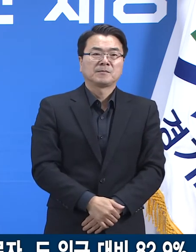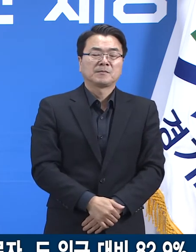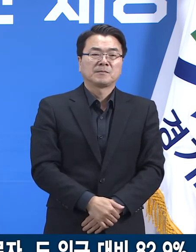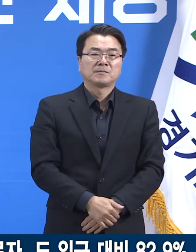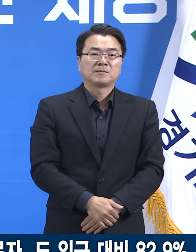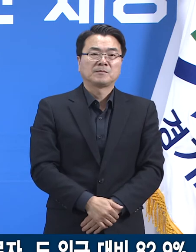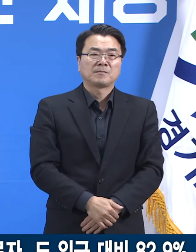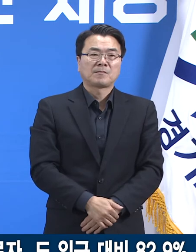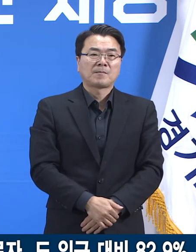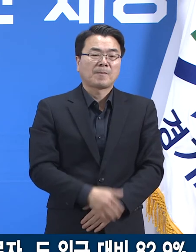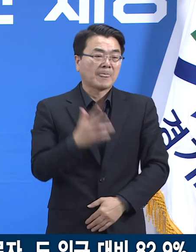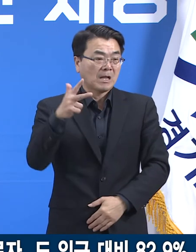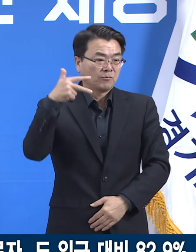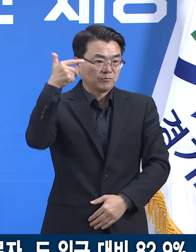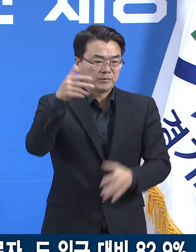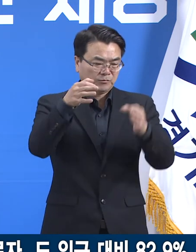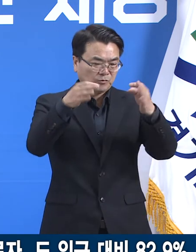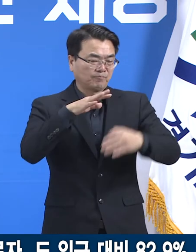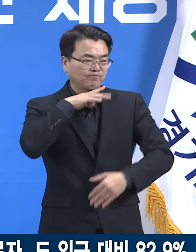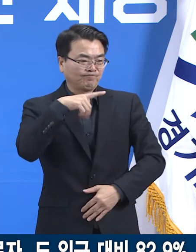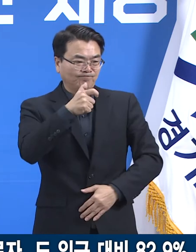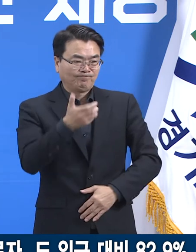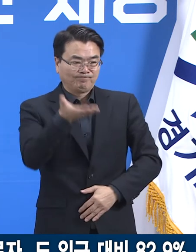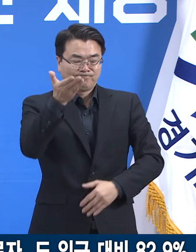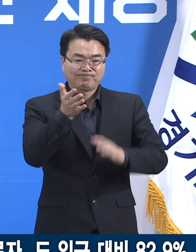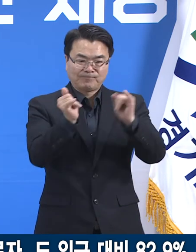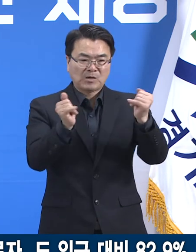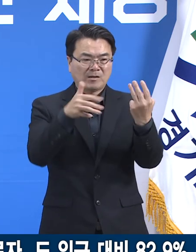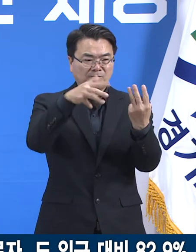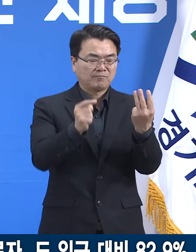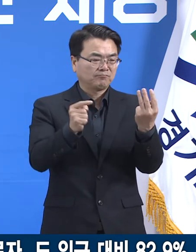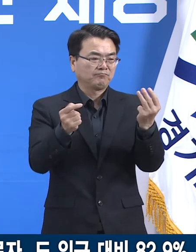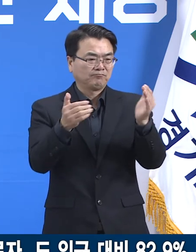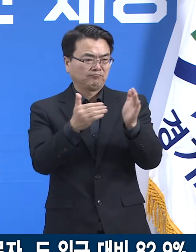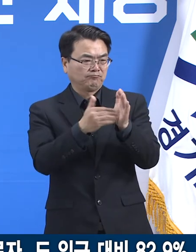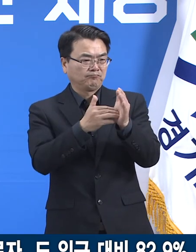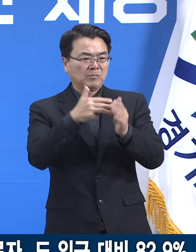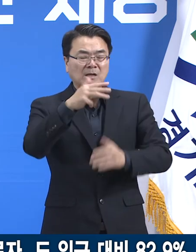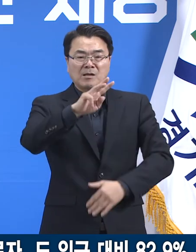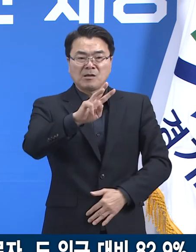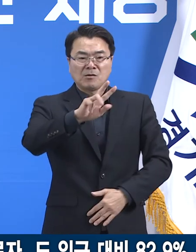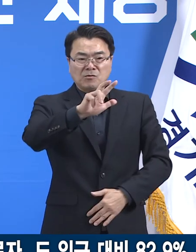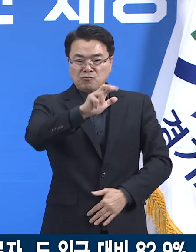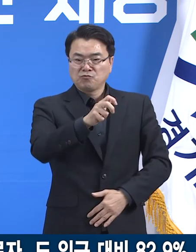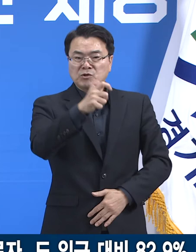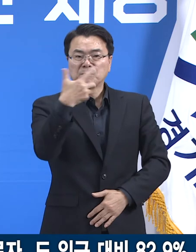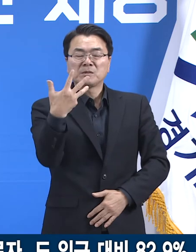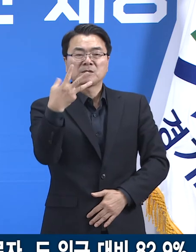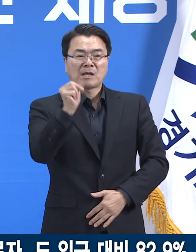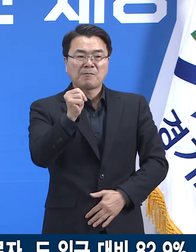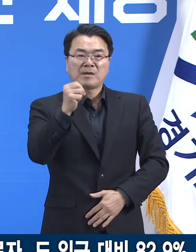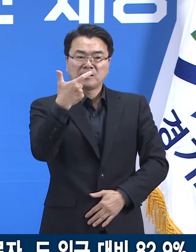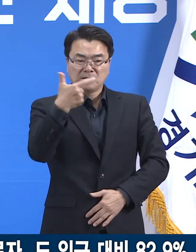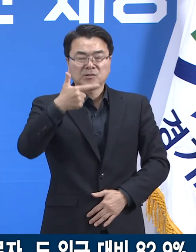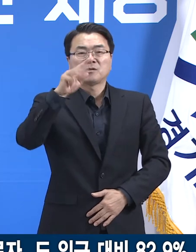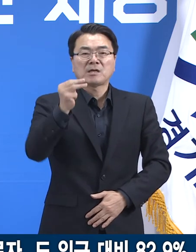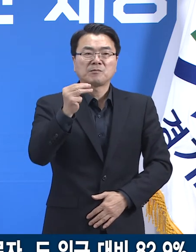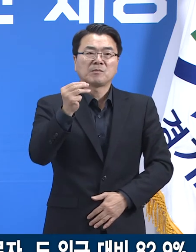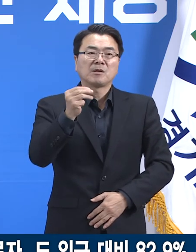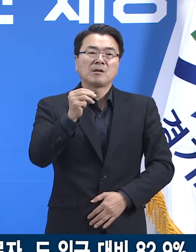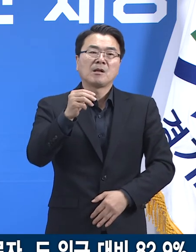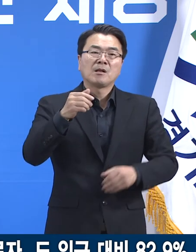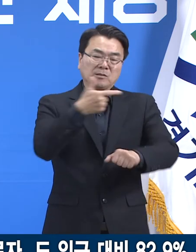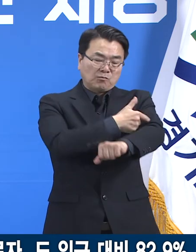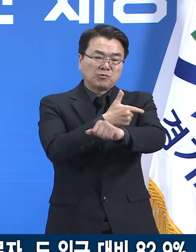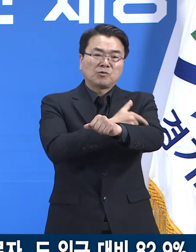지난 한 주 동안 60세 이상 3차 접종자는 63만 2,204명이며 접종률은 43